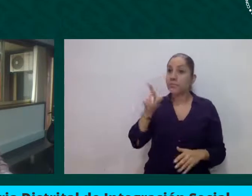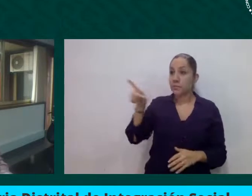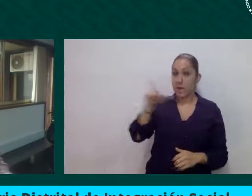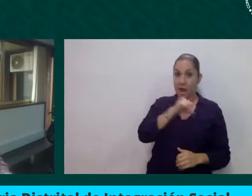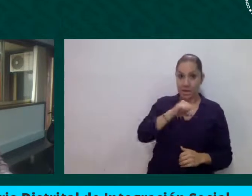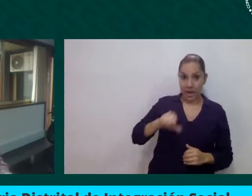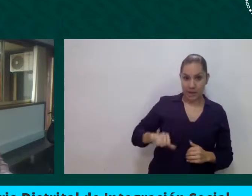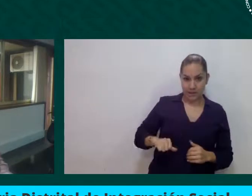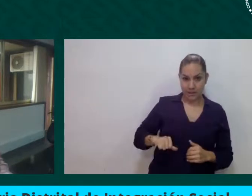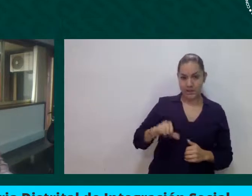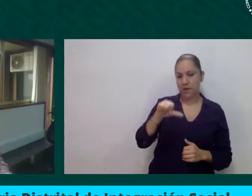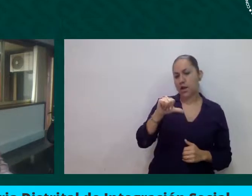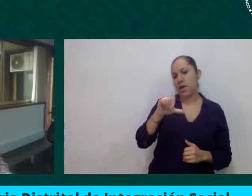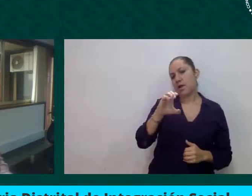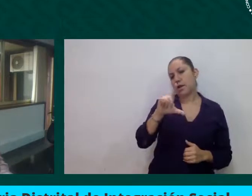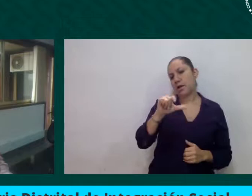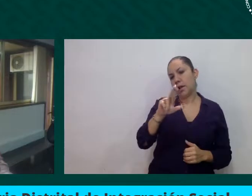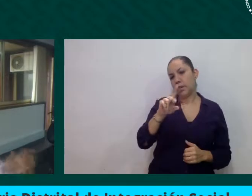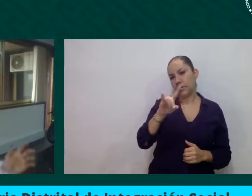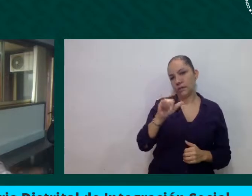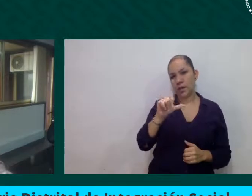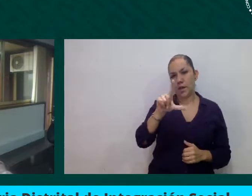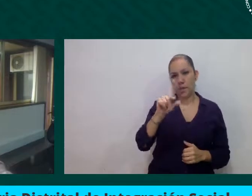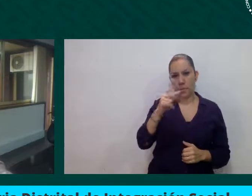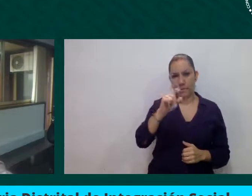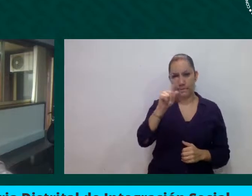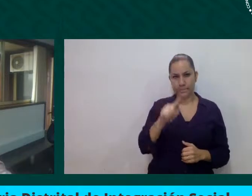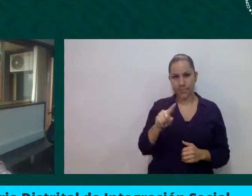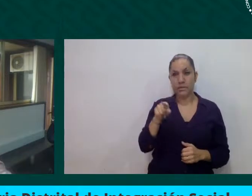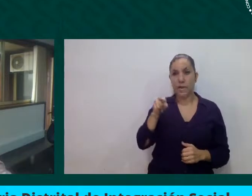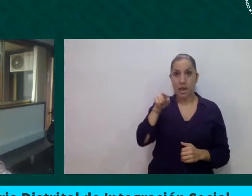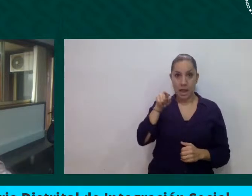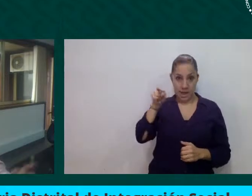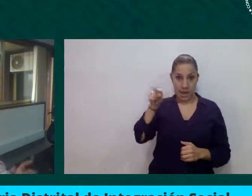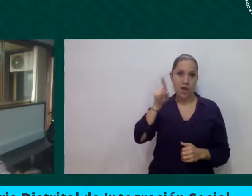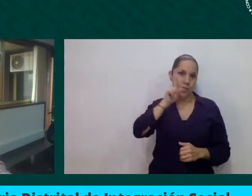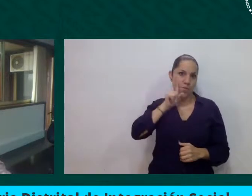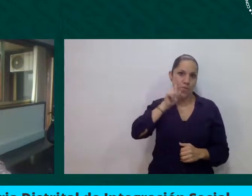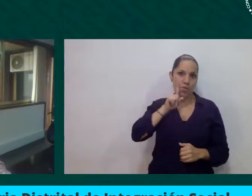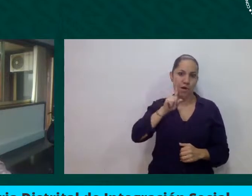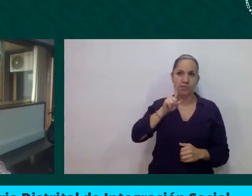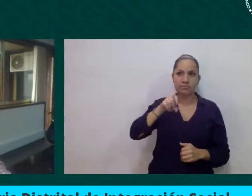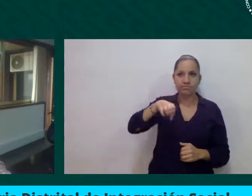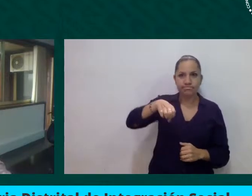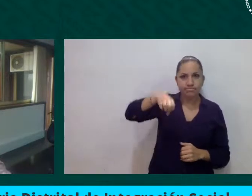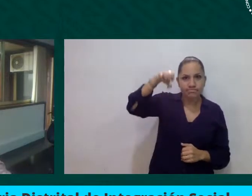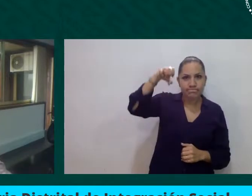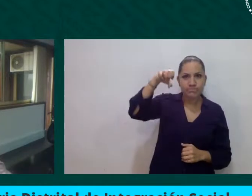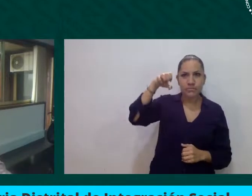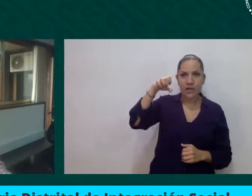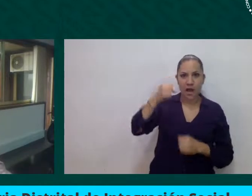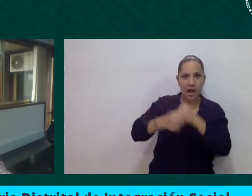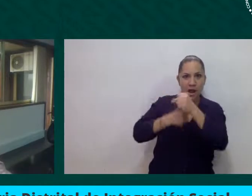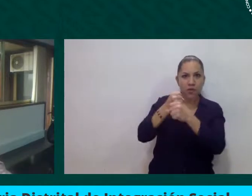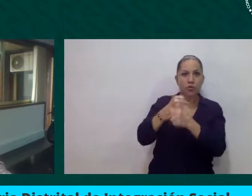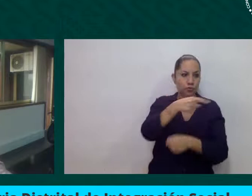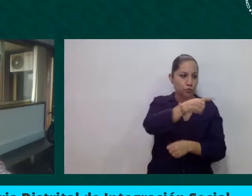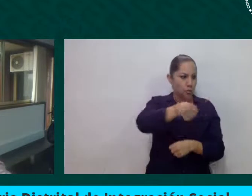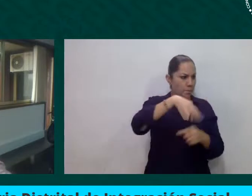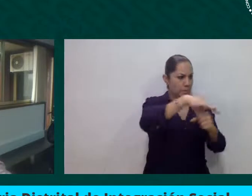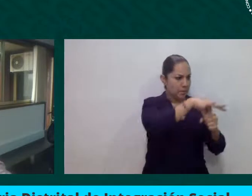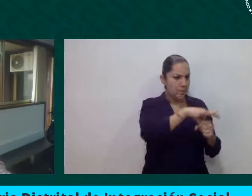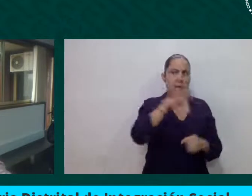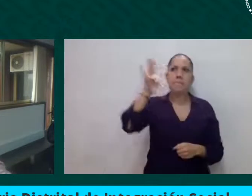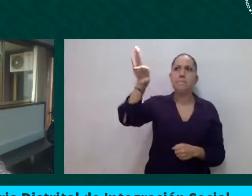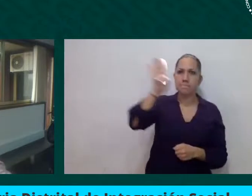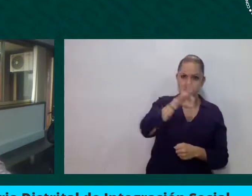de Bogotá elegida por el pueblo, logramos establecer un sistema que se llama Bogotá Solidaria en Casa a través de